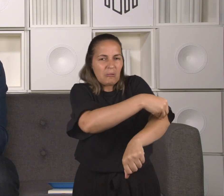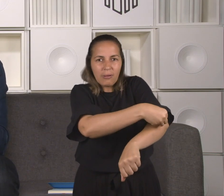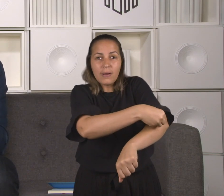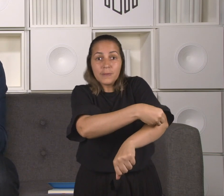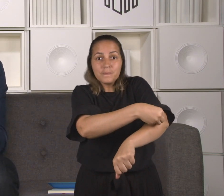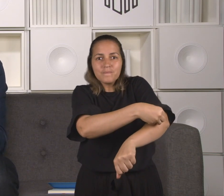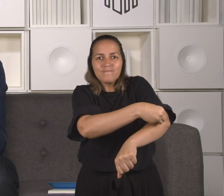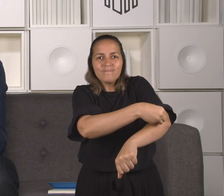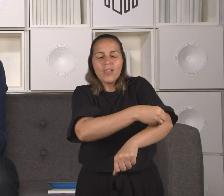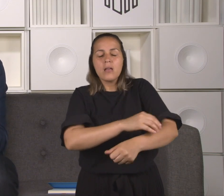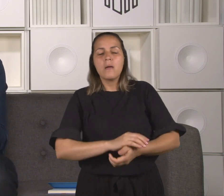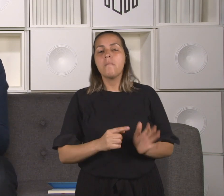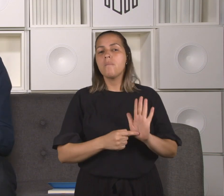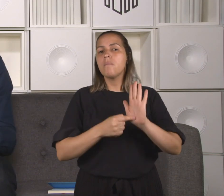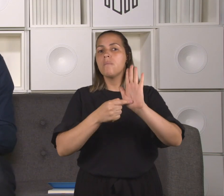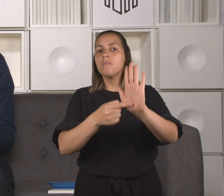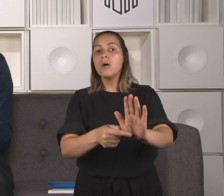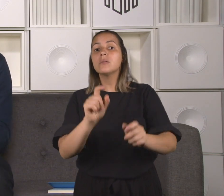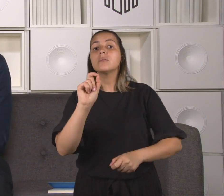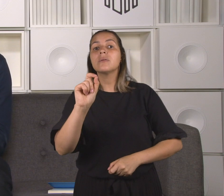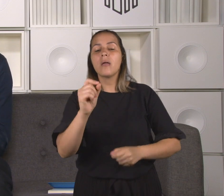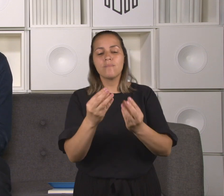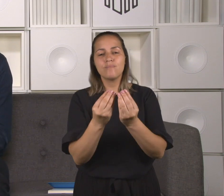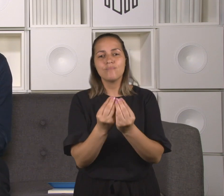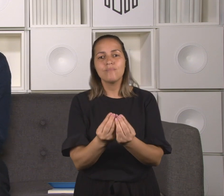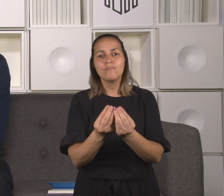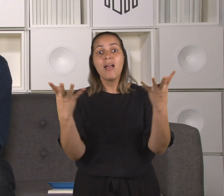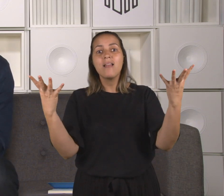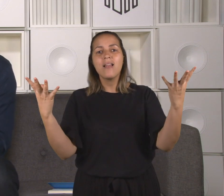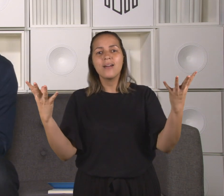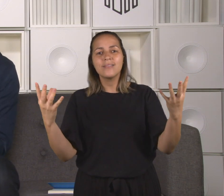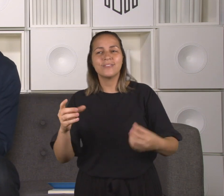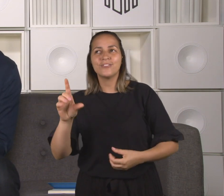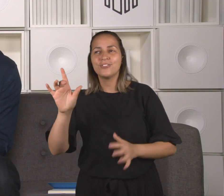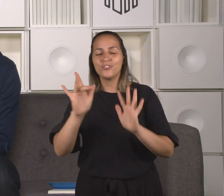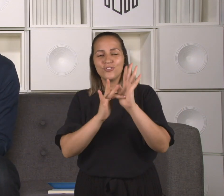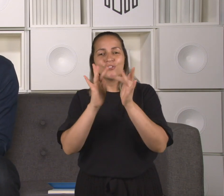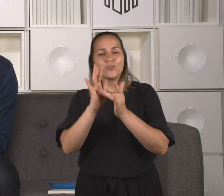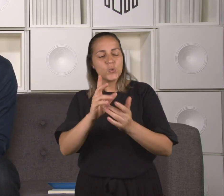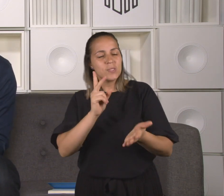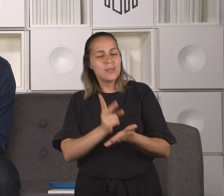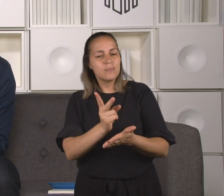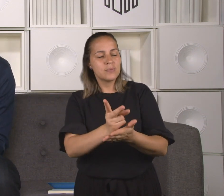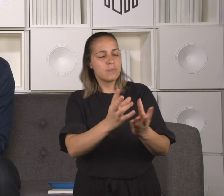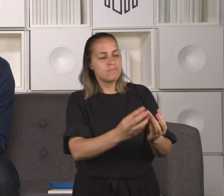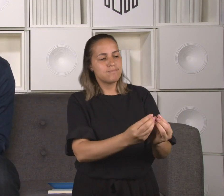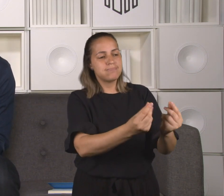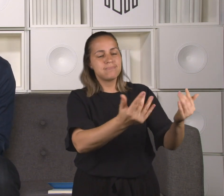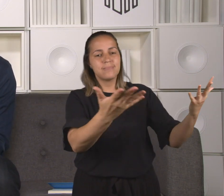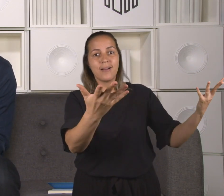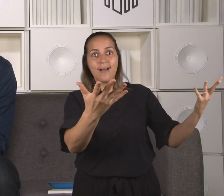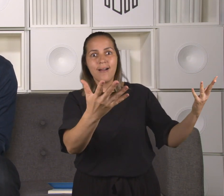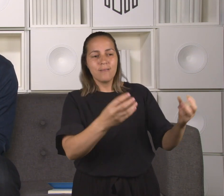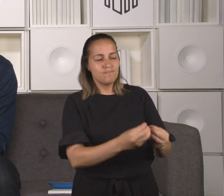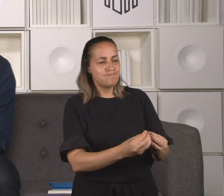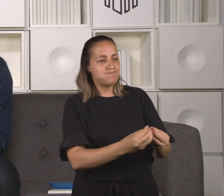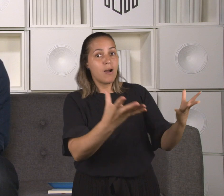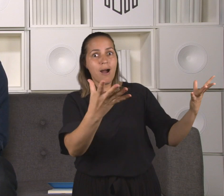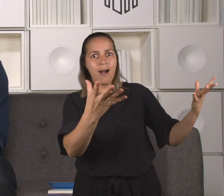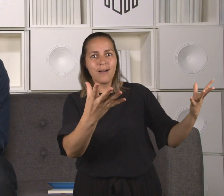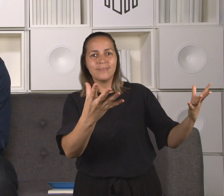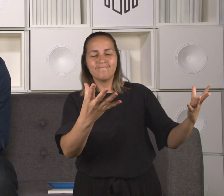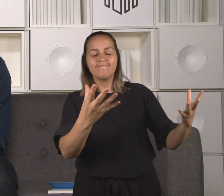chamados de sinais. Os milagres de Jesus não são fins em si mesmos. Eles não se prestam apenas a